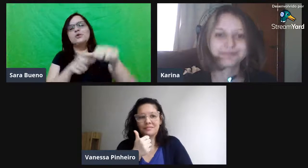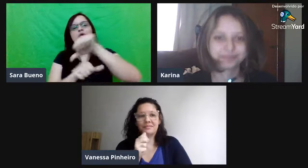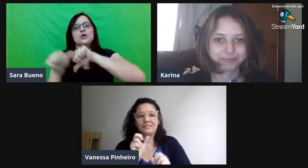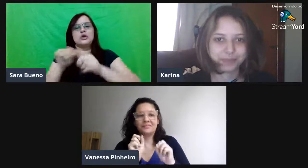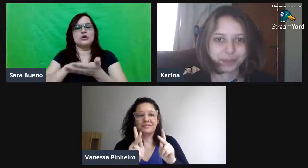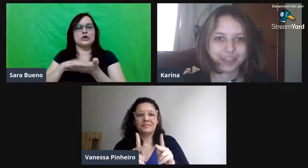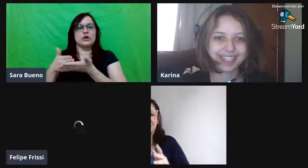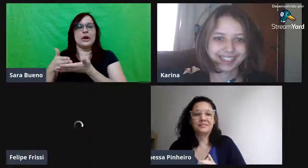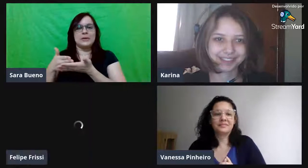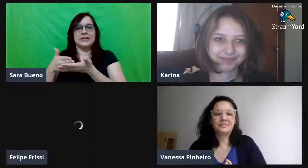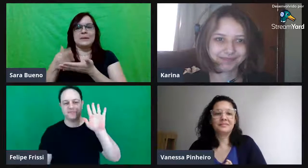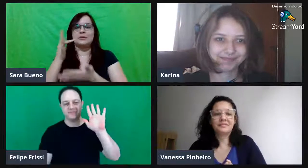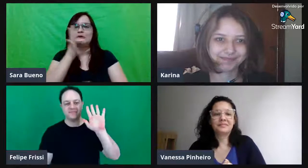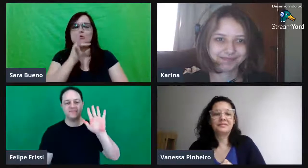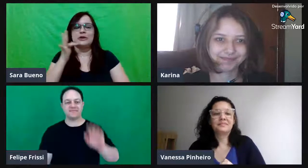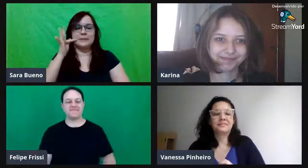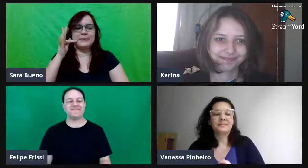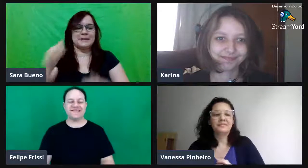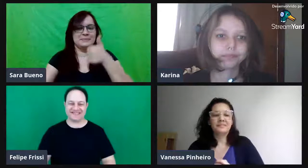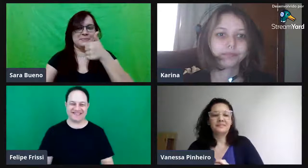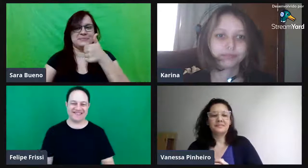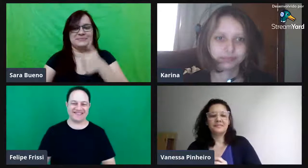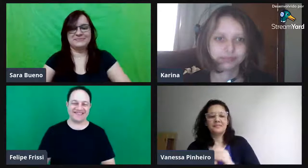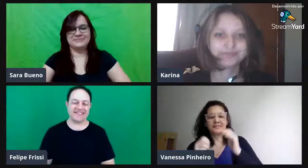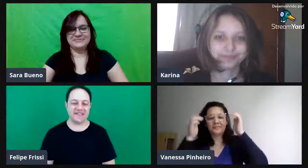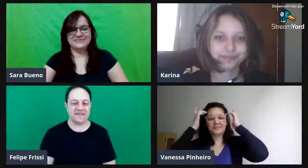Muito obrigada. Deixa eu trocar o intérprete, o Felipe, tá? Aham.